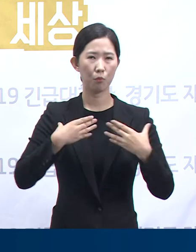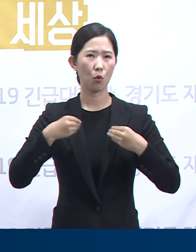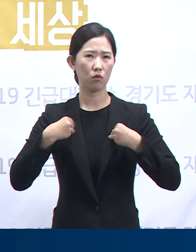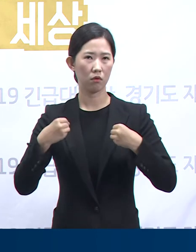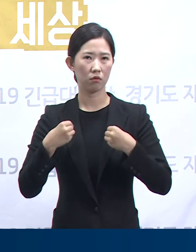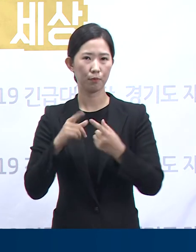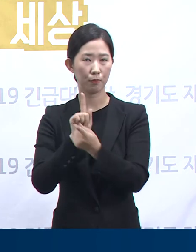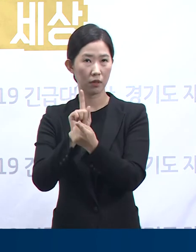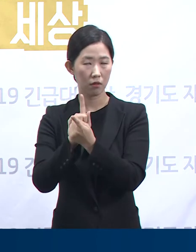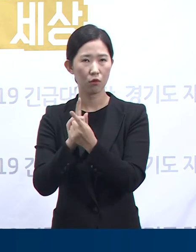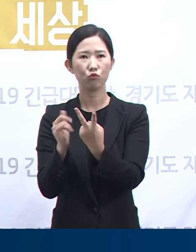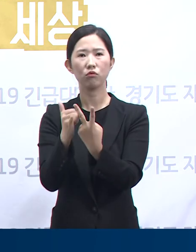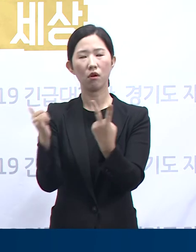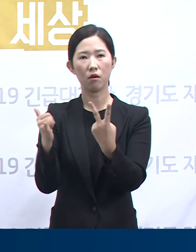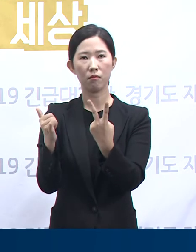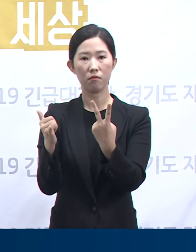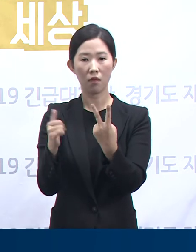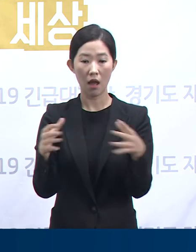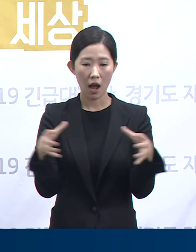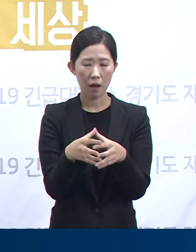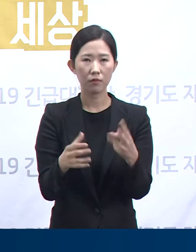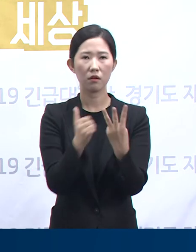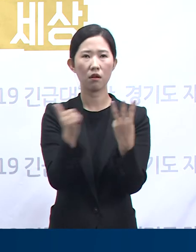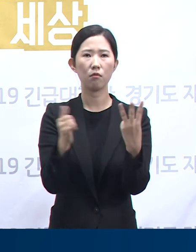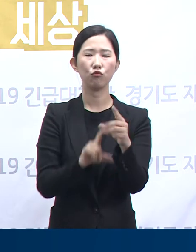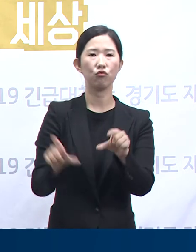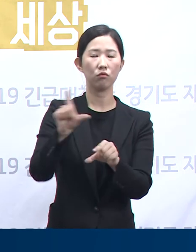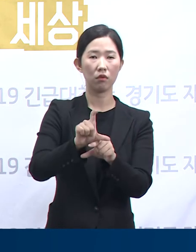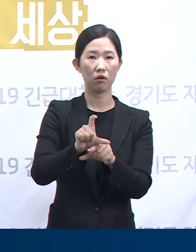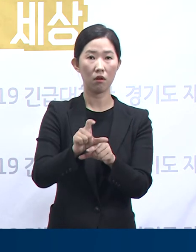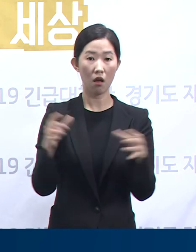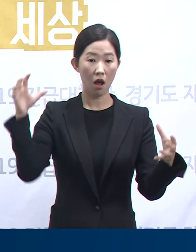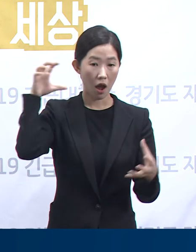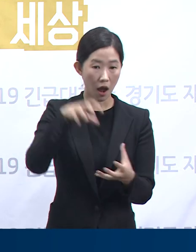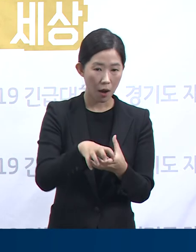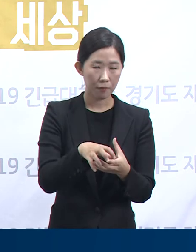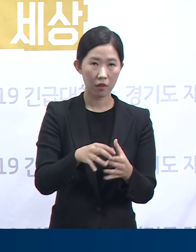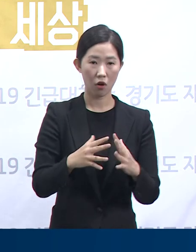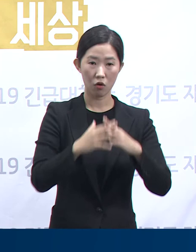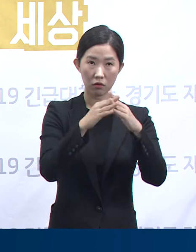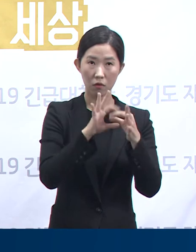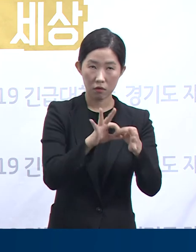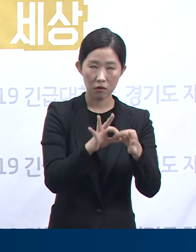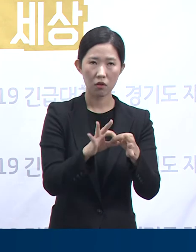3명이 추가 확진되어 누적 확진자는 총 10명으로 늘어났습니다.